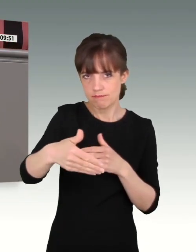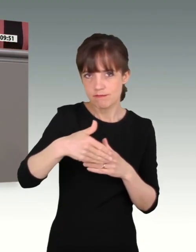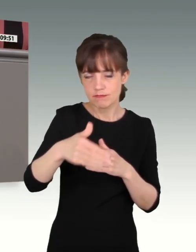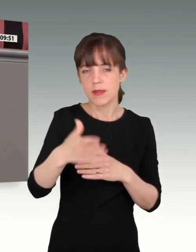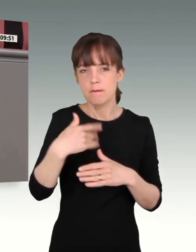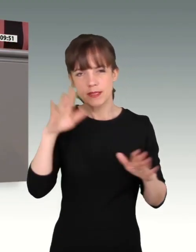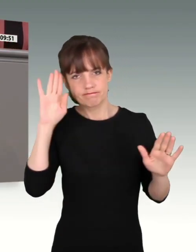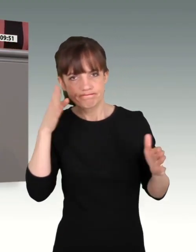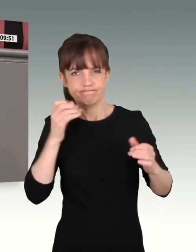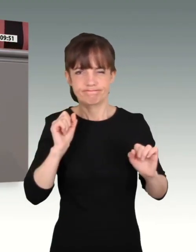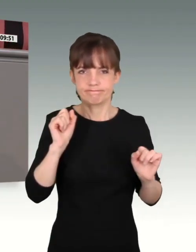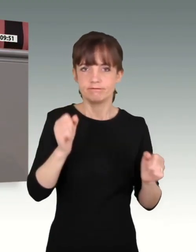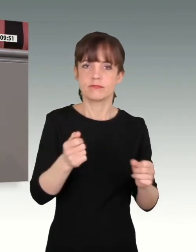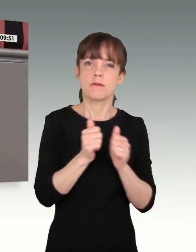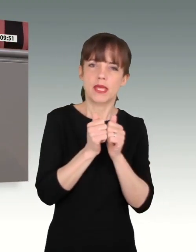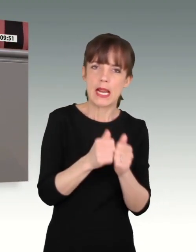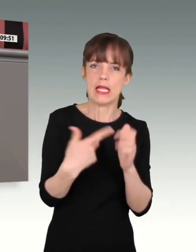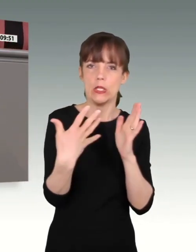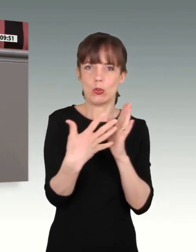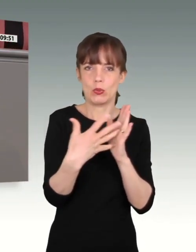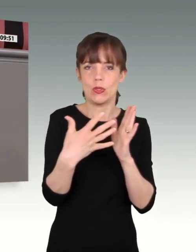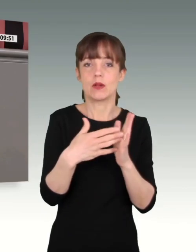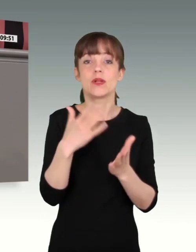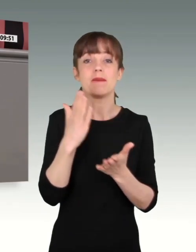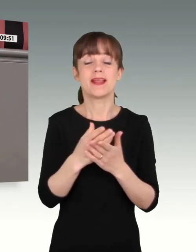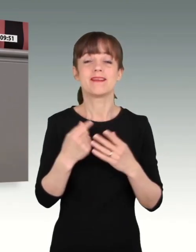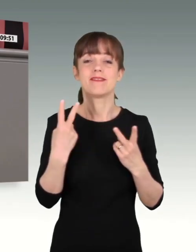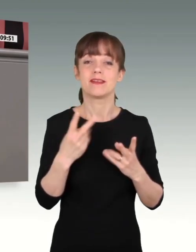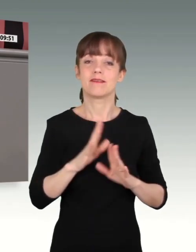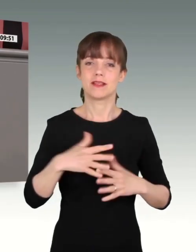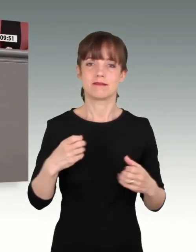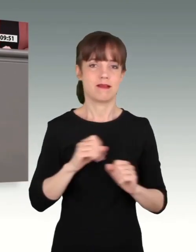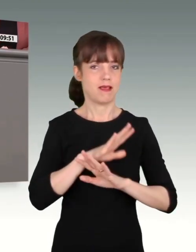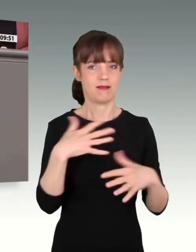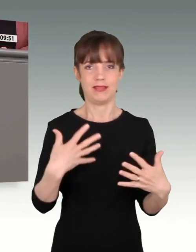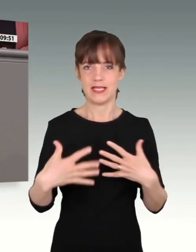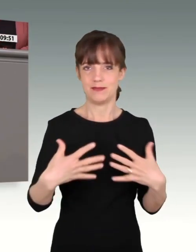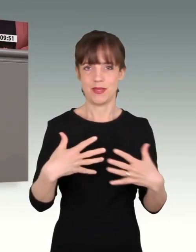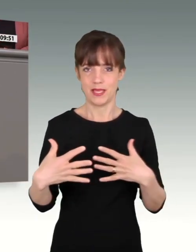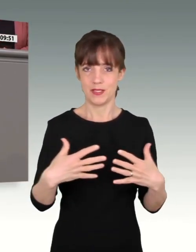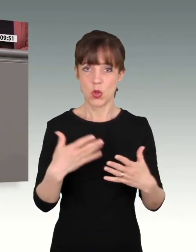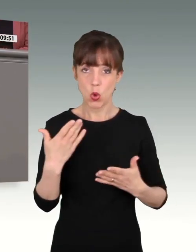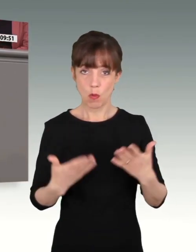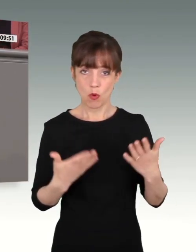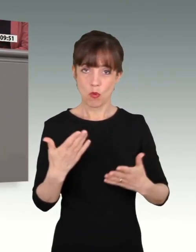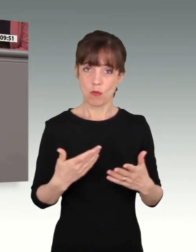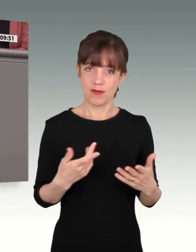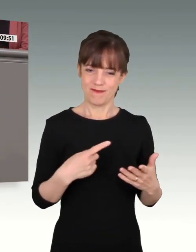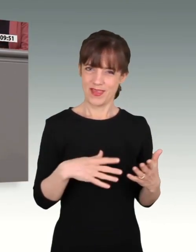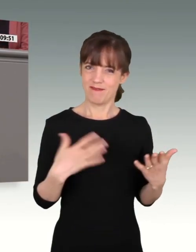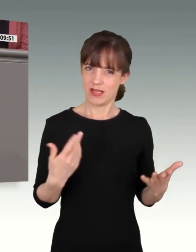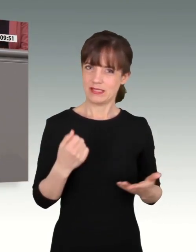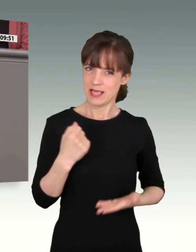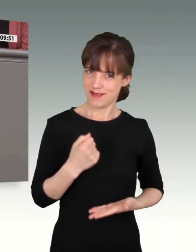dass Sie begleiten und kontrollieren und am Ende auch Transparenz dafür schaffen, ob die von uns in diesen Tagen auf den Weg